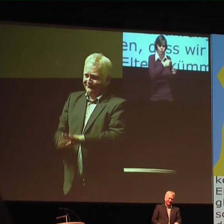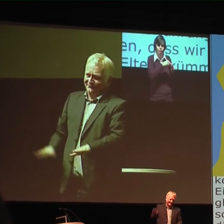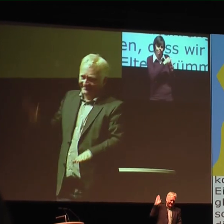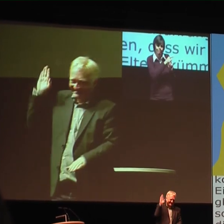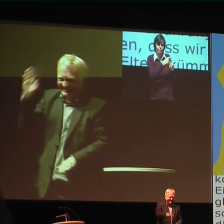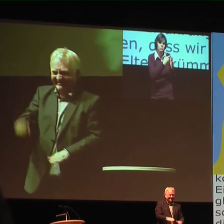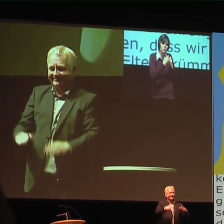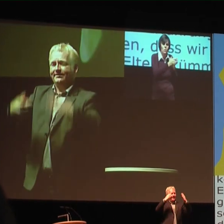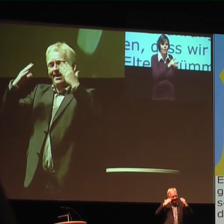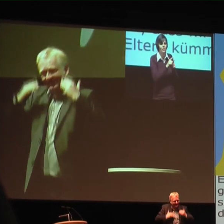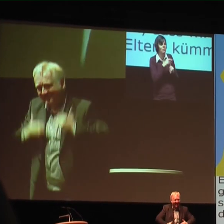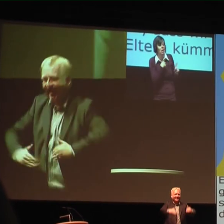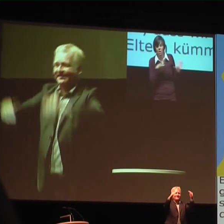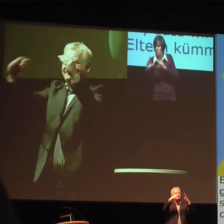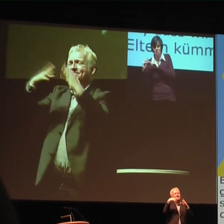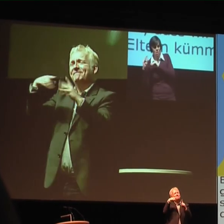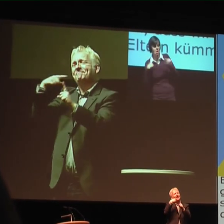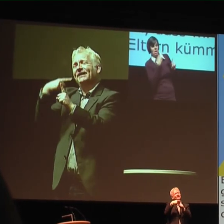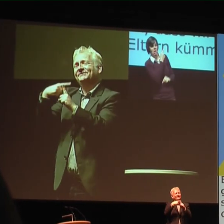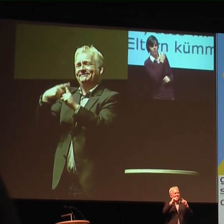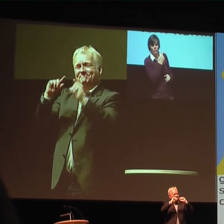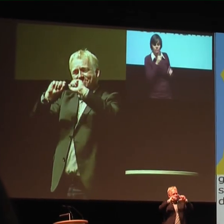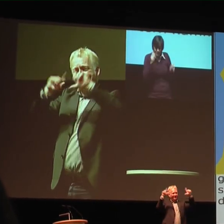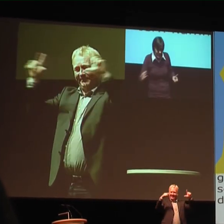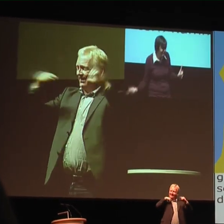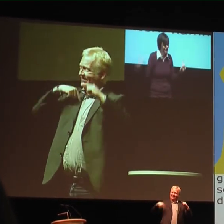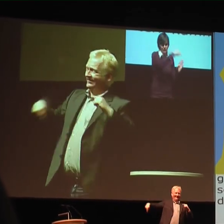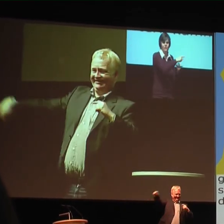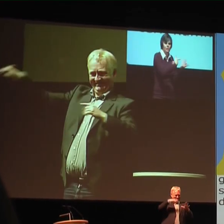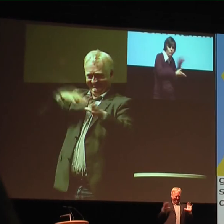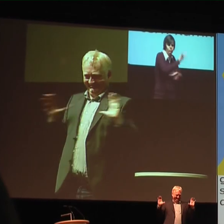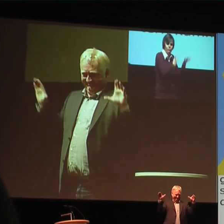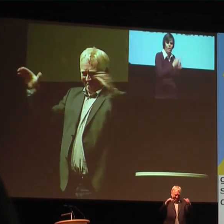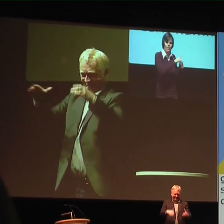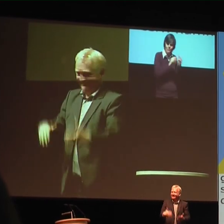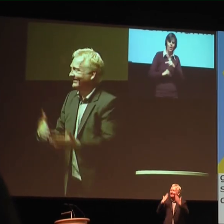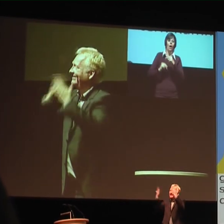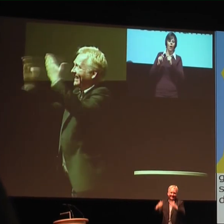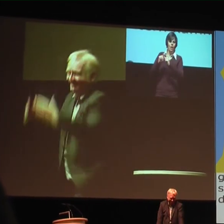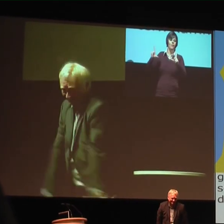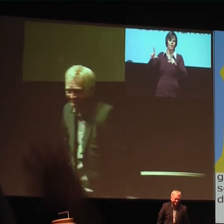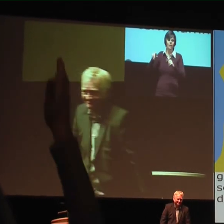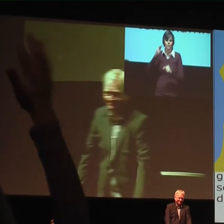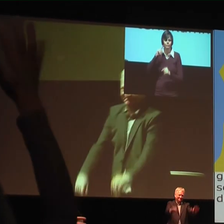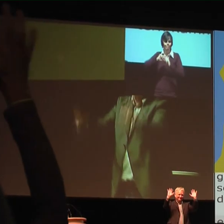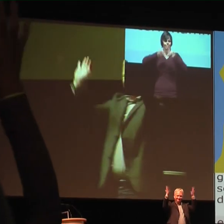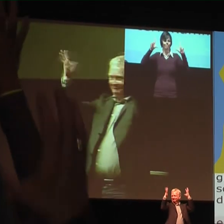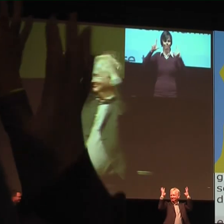Und ich glaube, das ist ein ganz großer Schritt vorwärts, wenn wir das schaffen, vielleicht auch in Zusammenarbeit mit der CI-Gesellschaft, eventuell gar mit